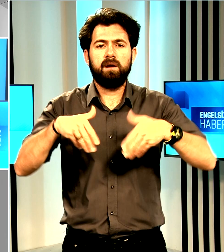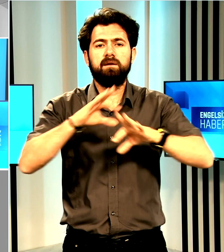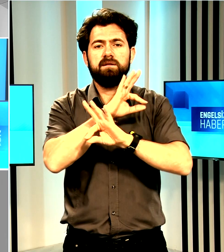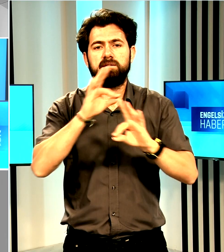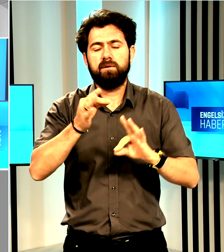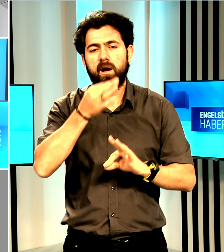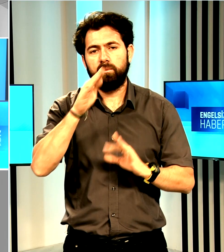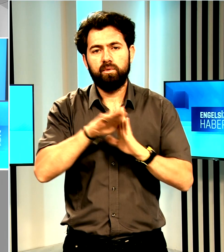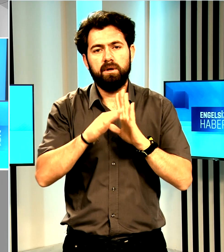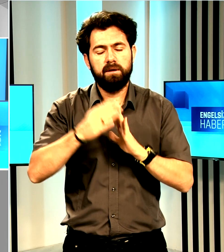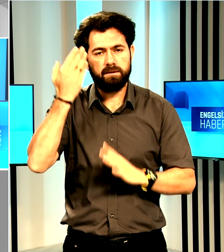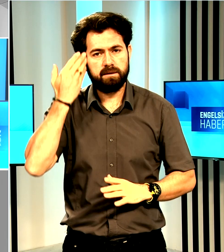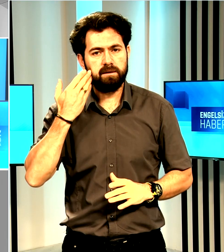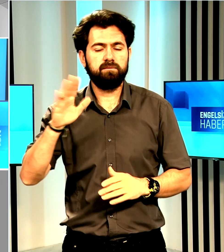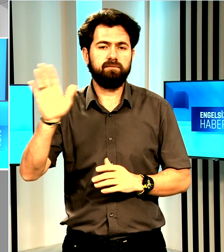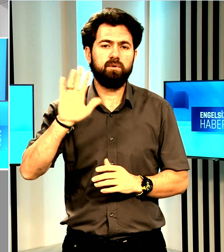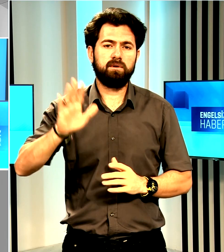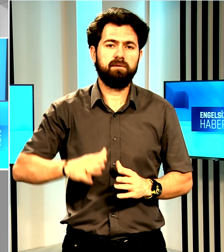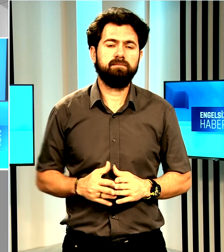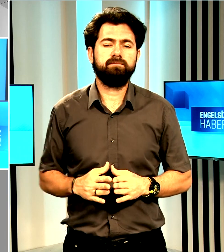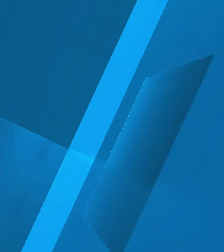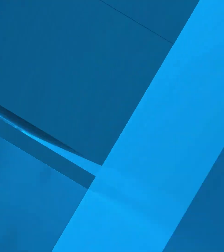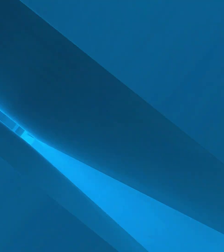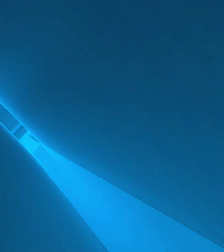Engelsiz Haber Bülteni'ni izlediniz. Hoşçakalın.